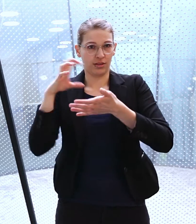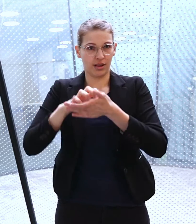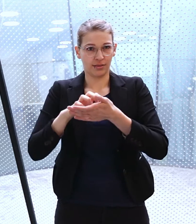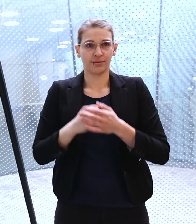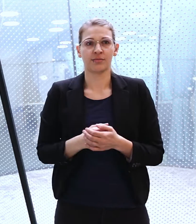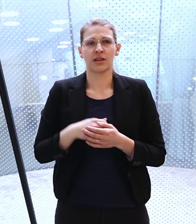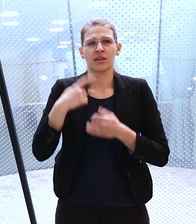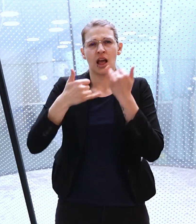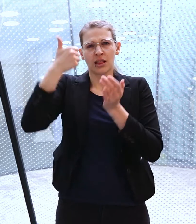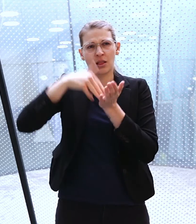12. Jahrhundert.